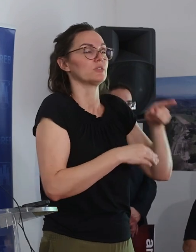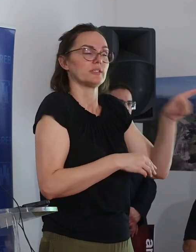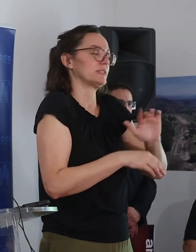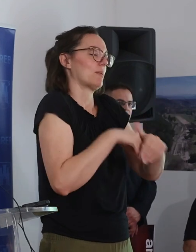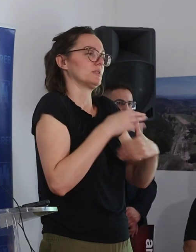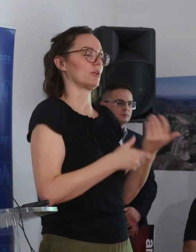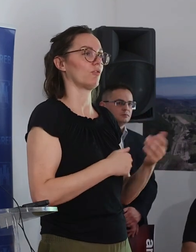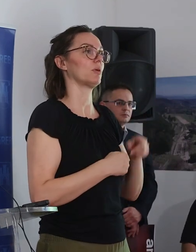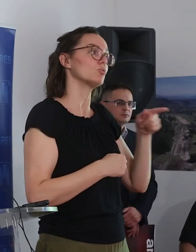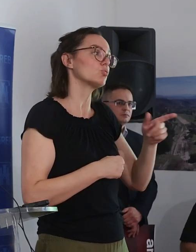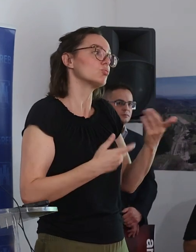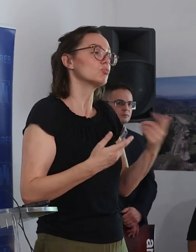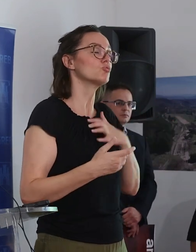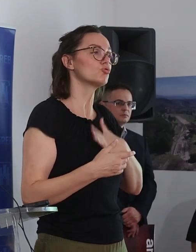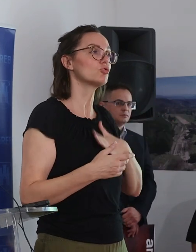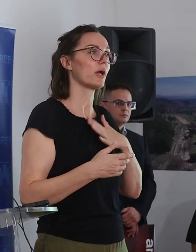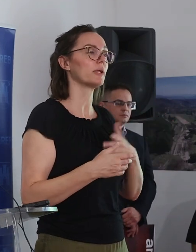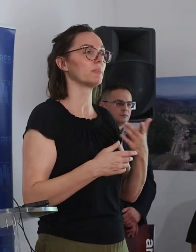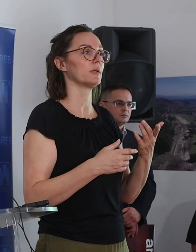nisam zadovoljen i to očekujem